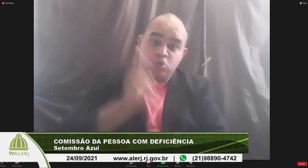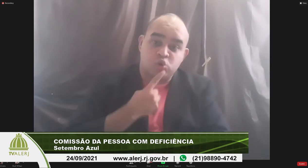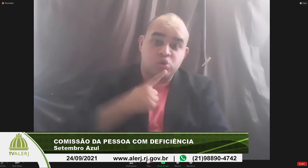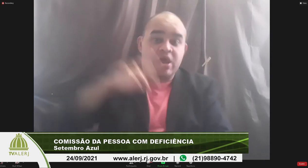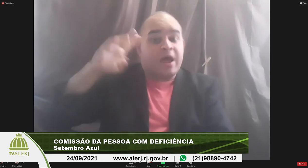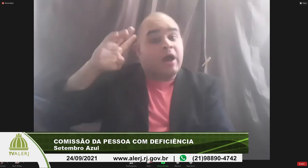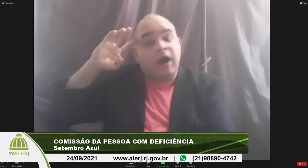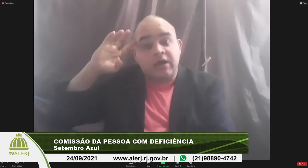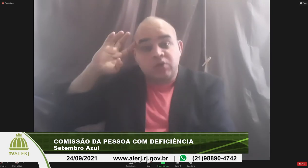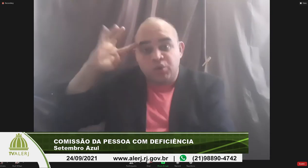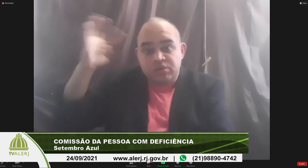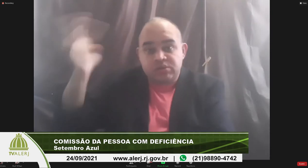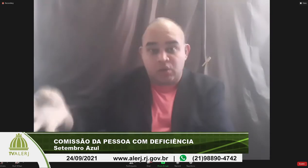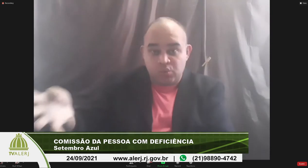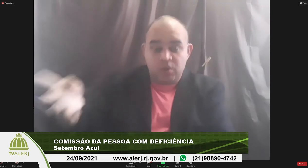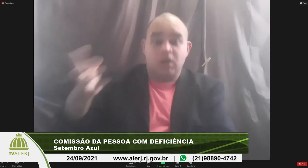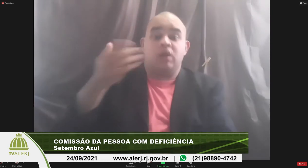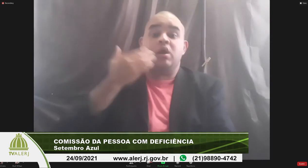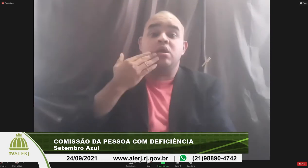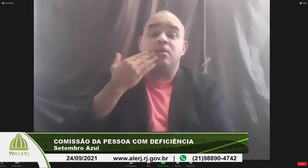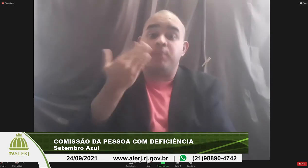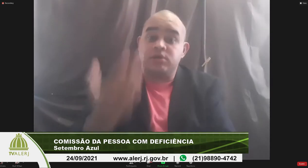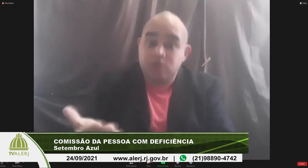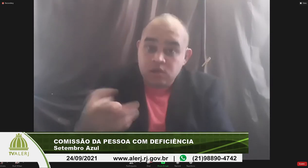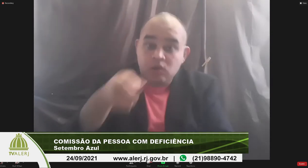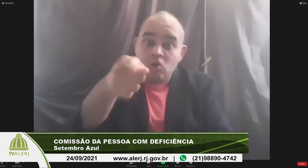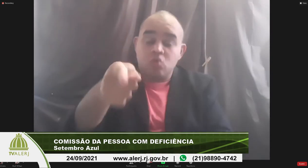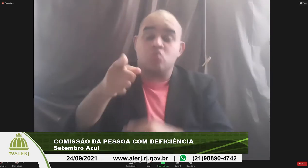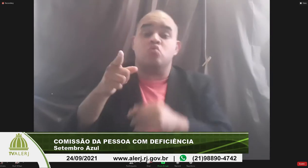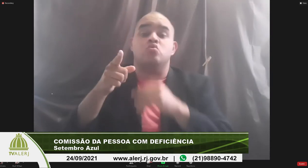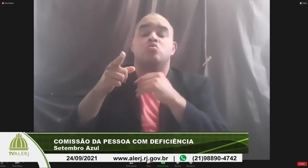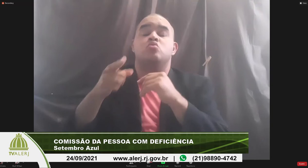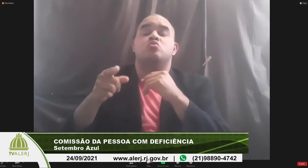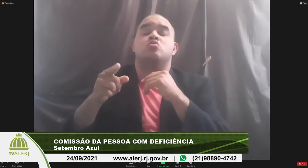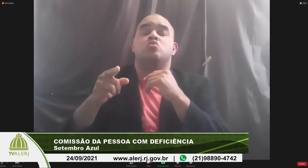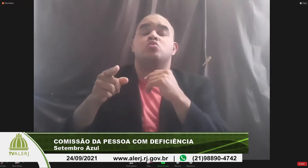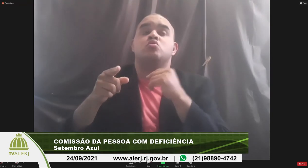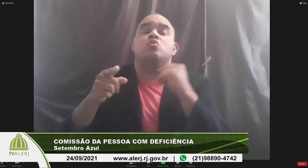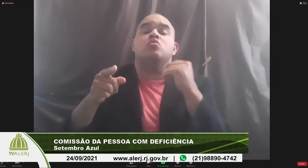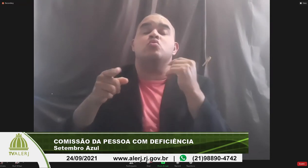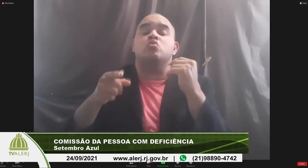para surdo é a solução eu queria pedir o